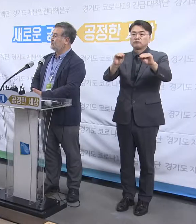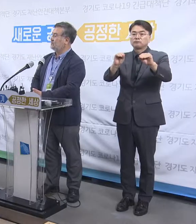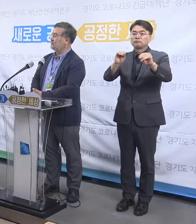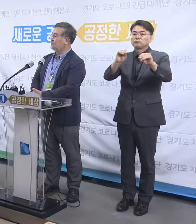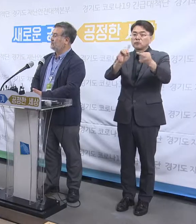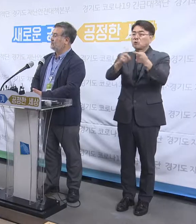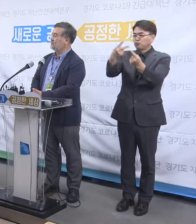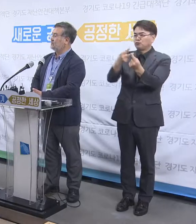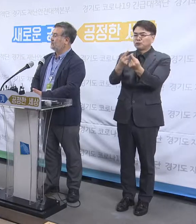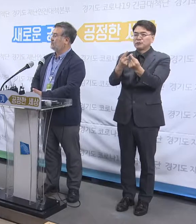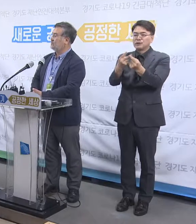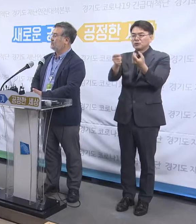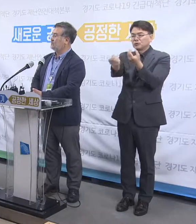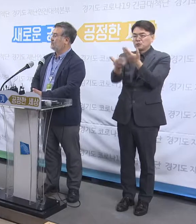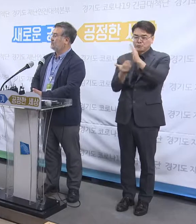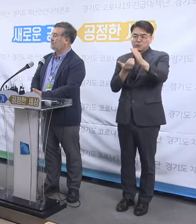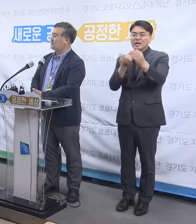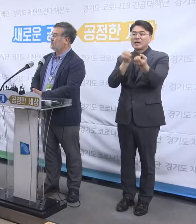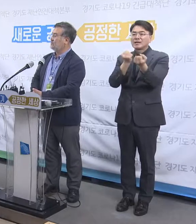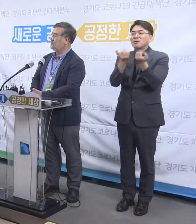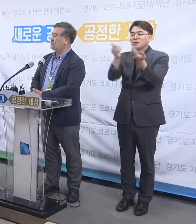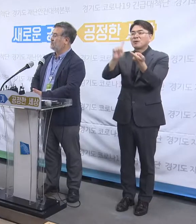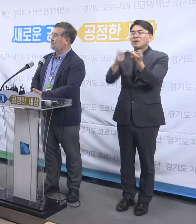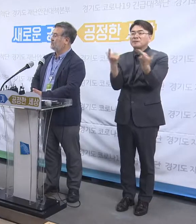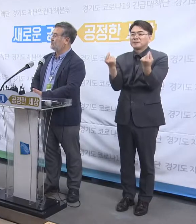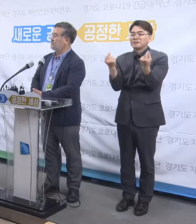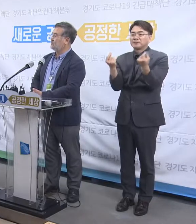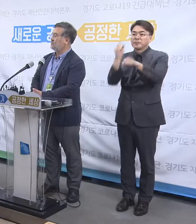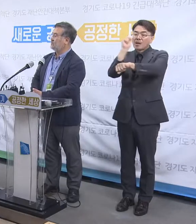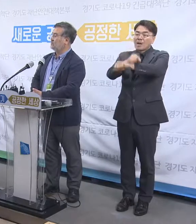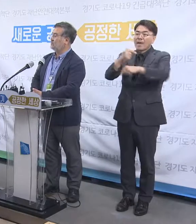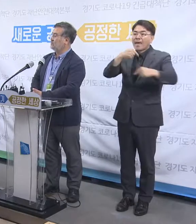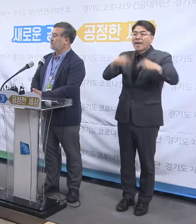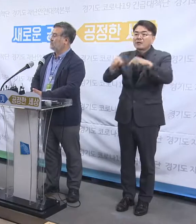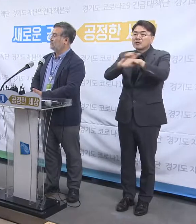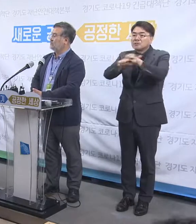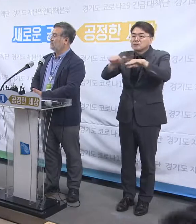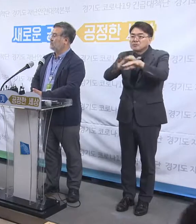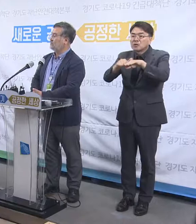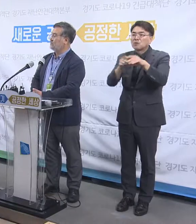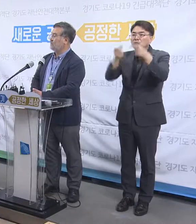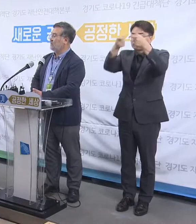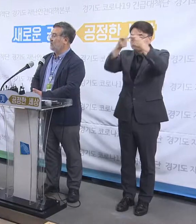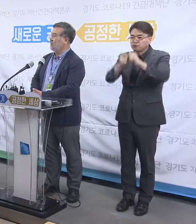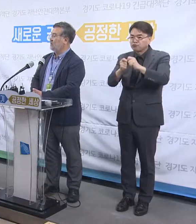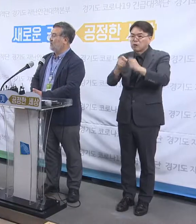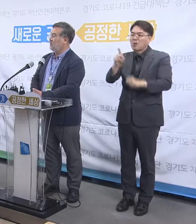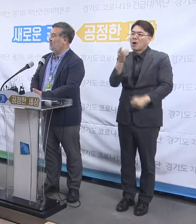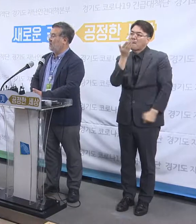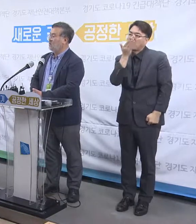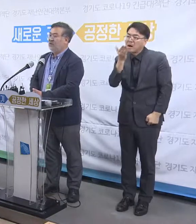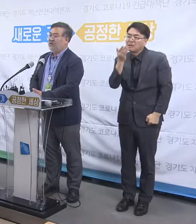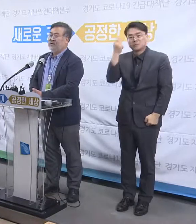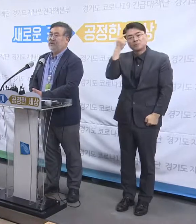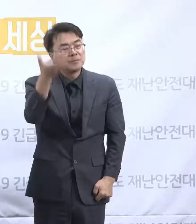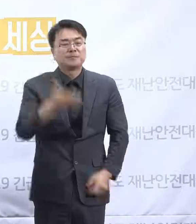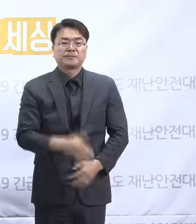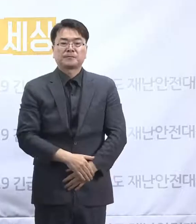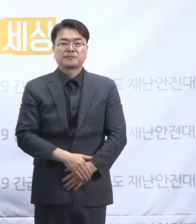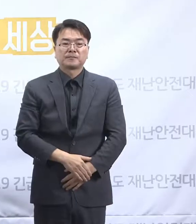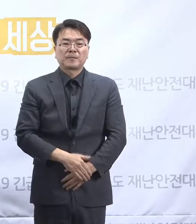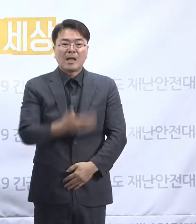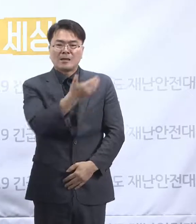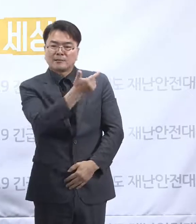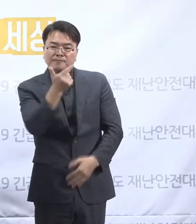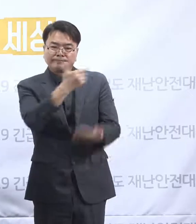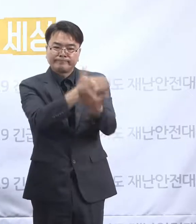앞선 답변으로 가름하겠습니다. 행정처분 관련해서 구체적으로 어떤 처분이 가능한지에 대한 질의를 주셨습니다. 크게